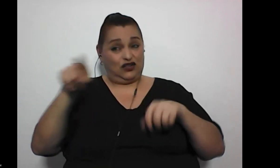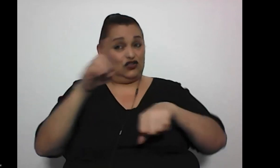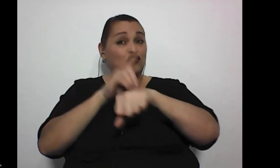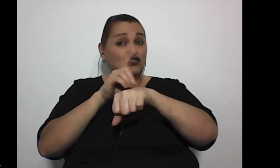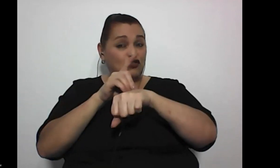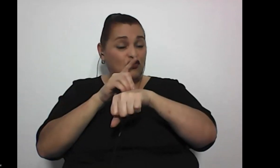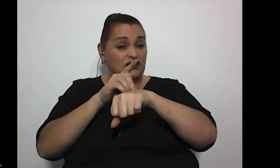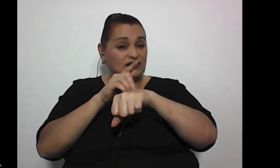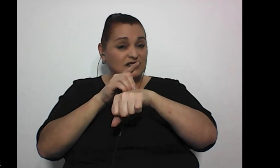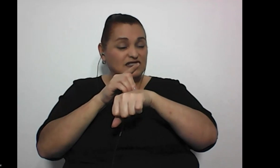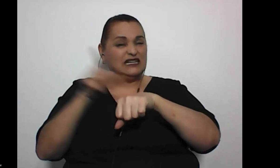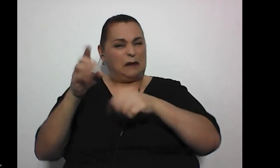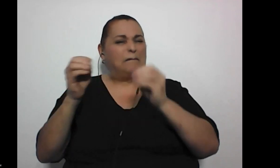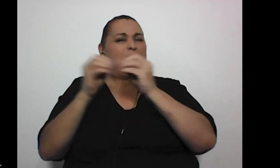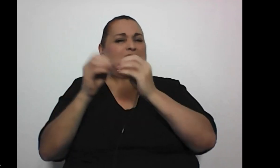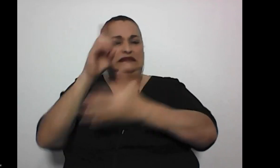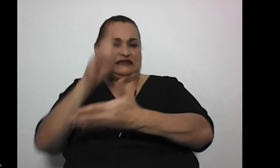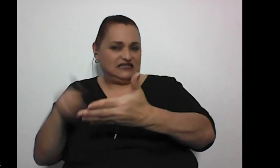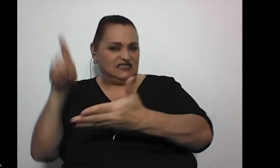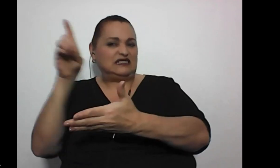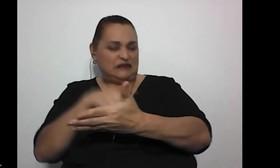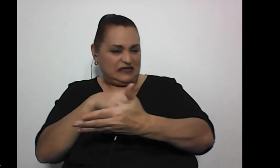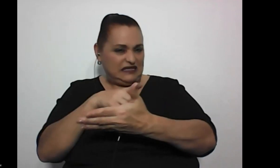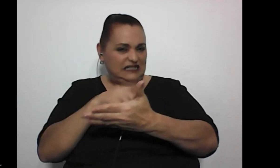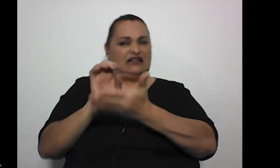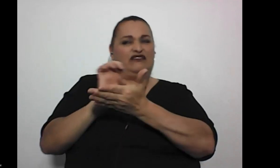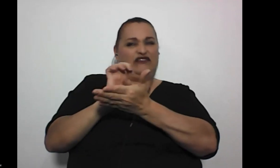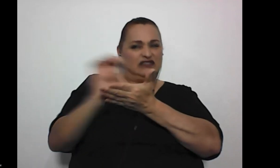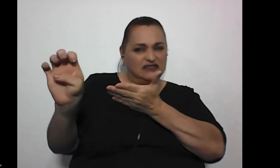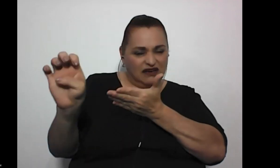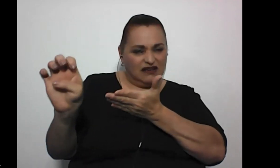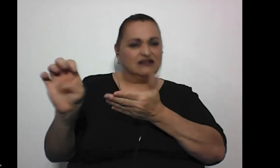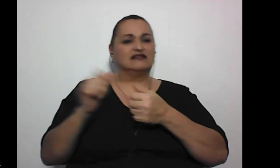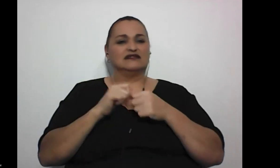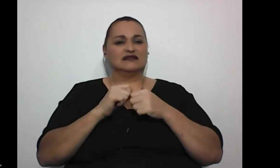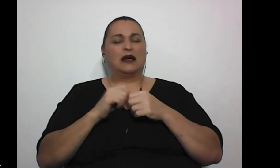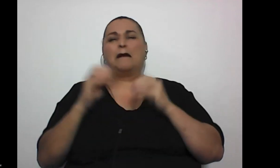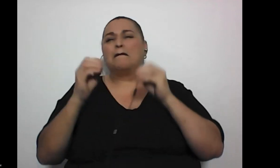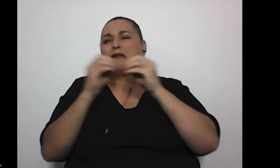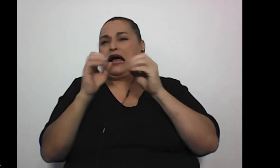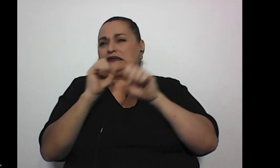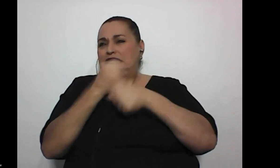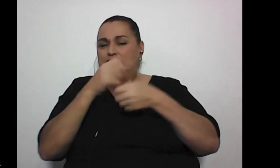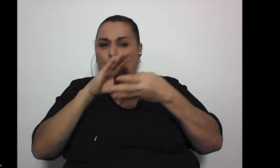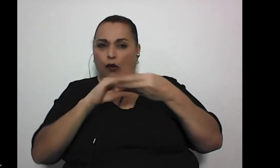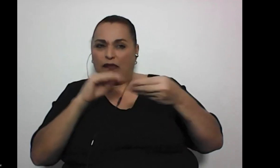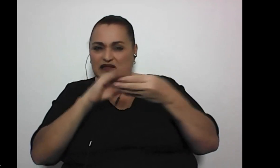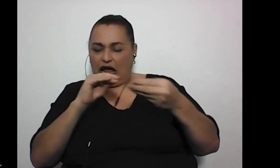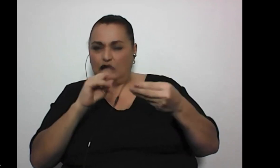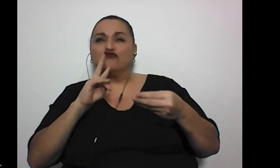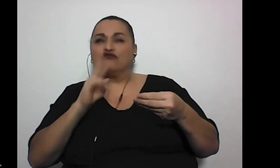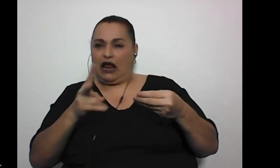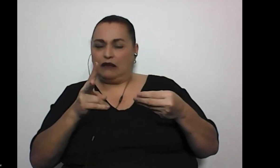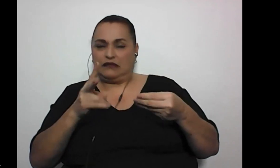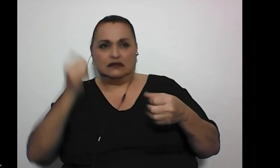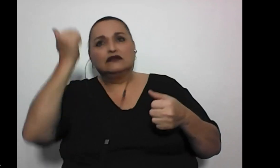nos discriminan más nos rechazan más hacen comentarios realmente a veces